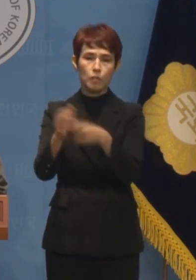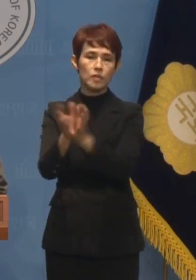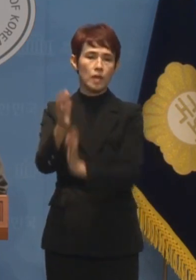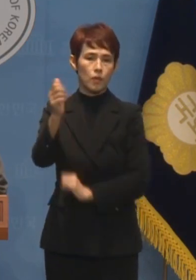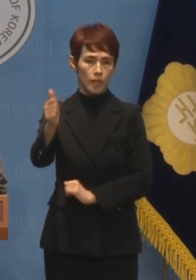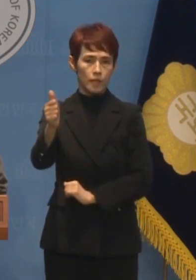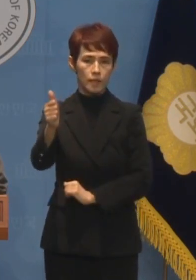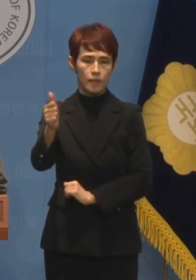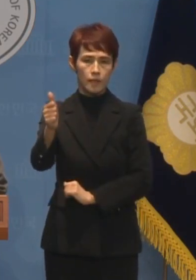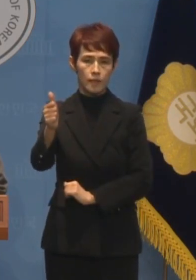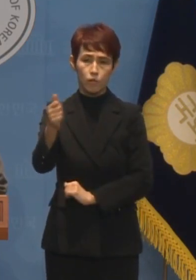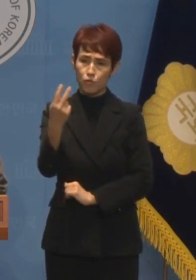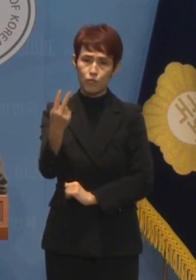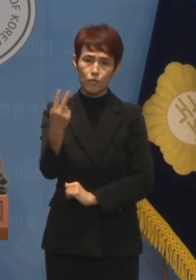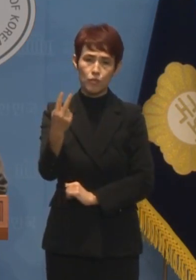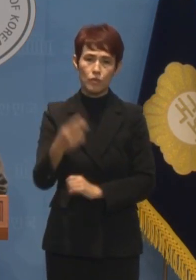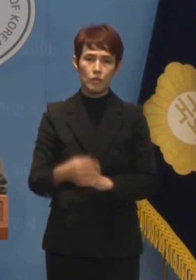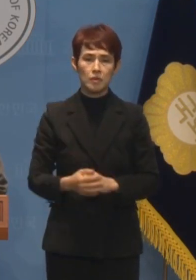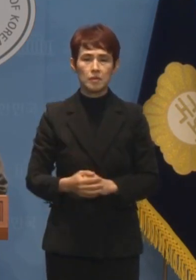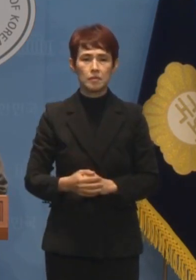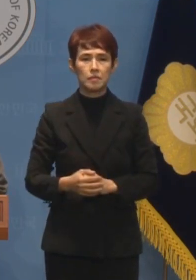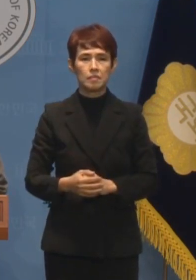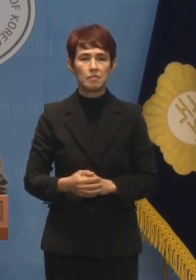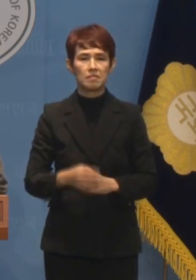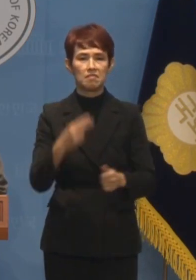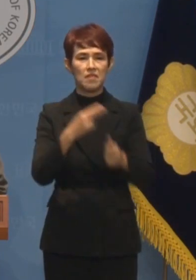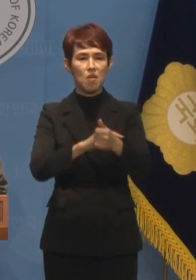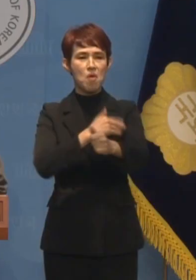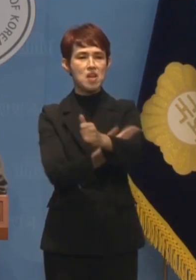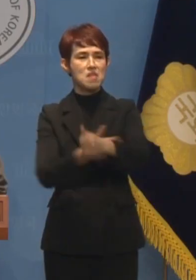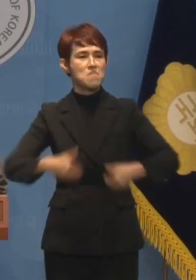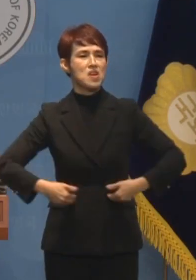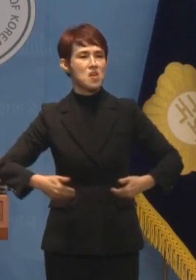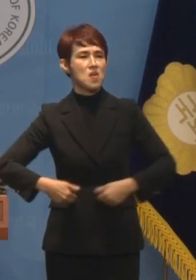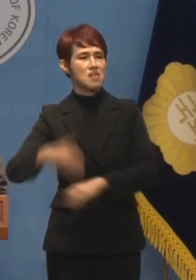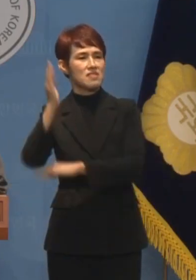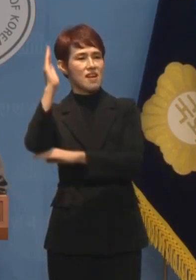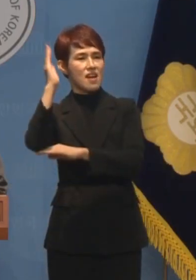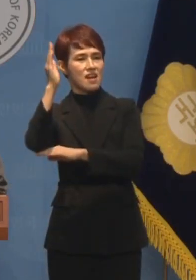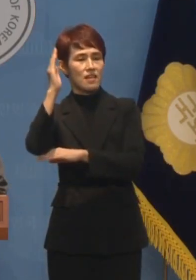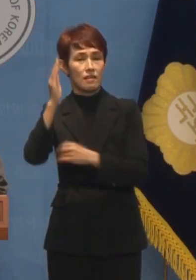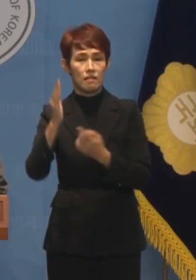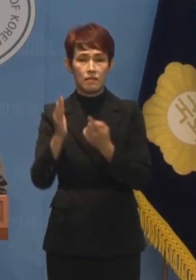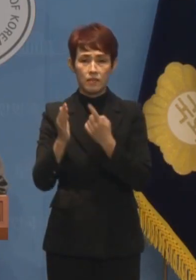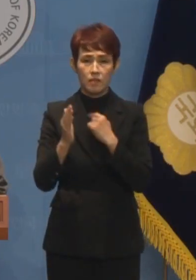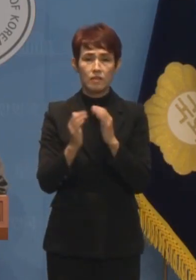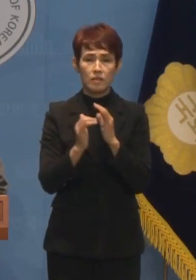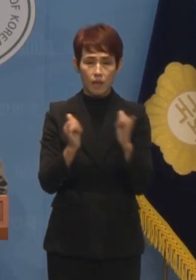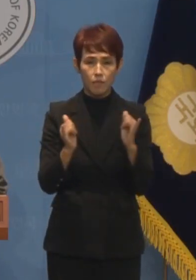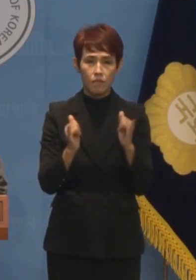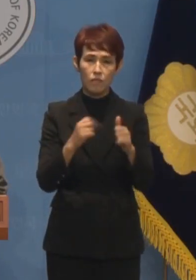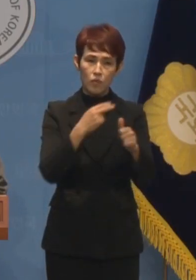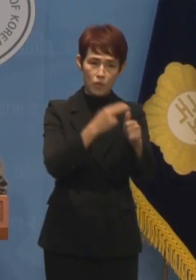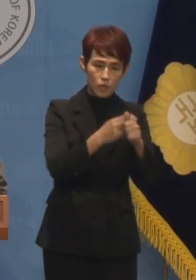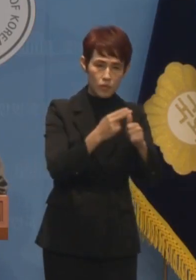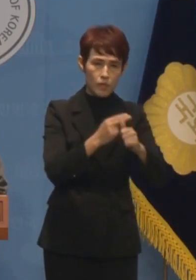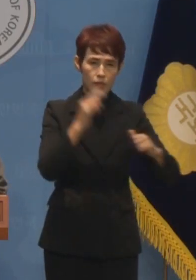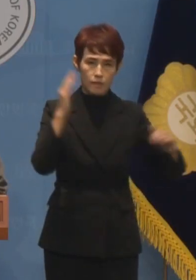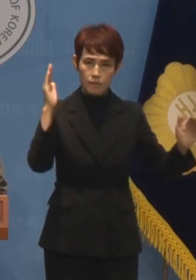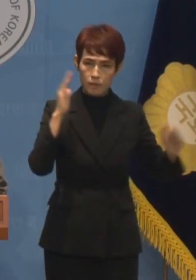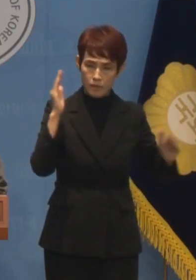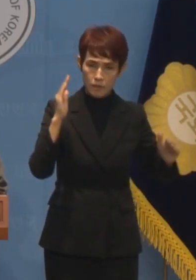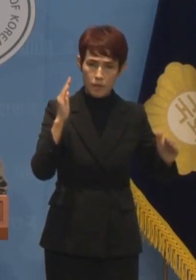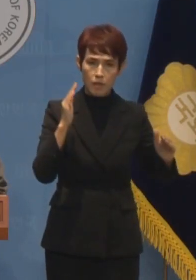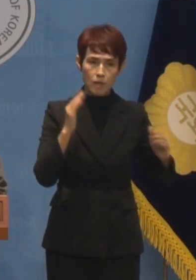교권만을 외치며 일방적 행정을 일삼아 교사와 학생 그리고